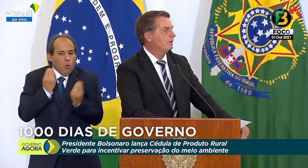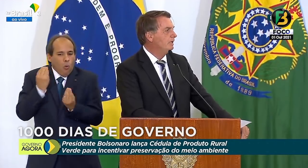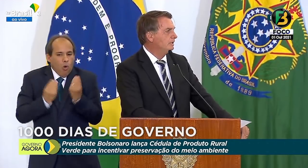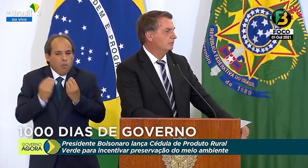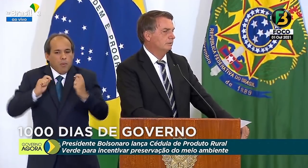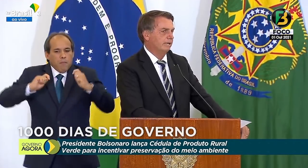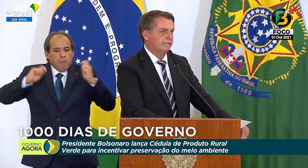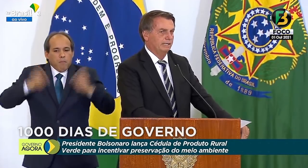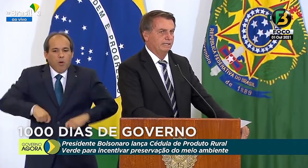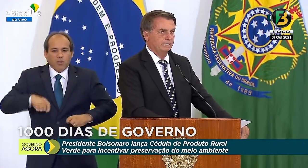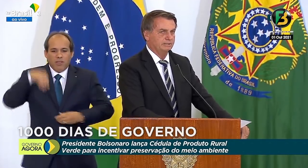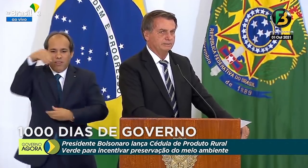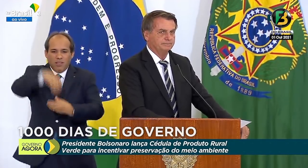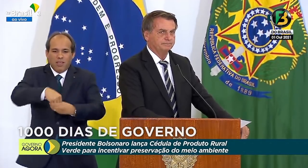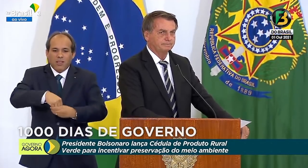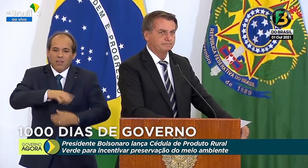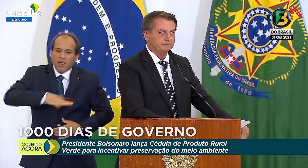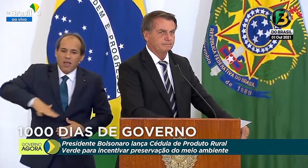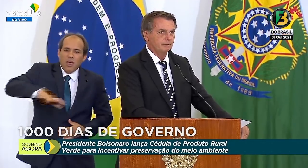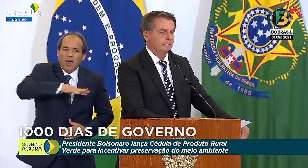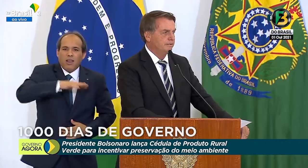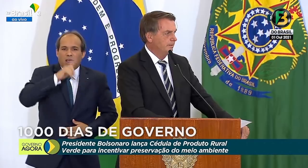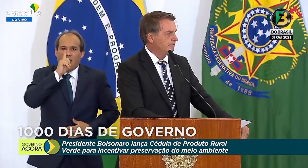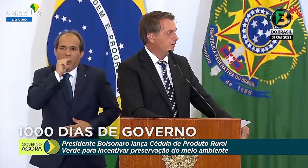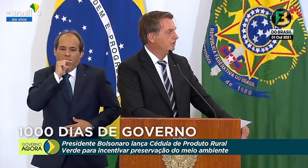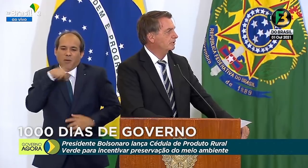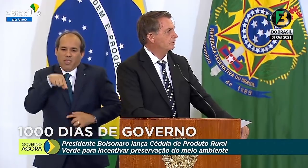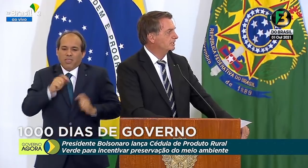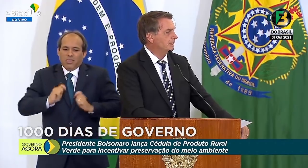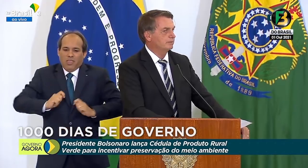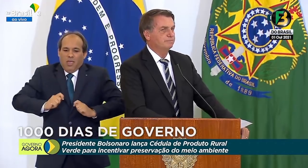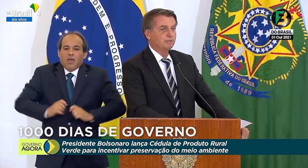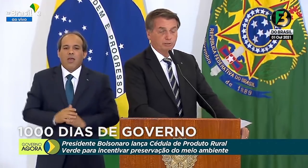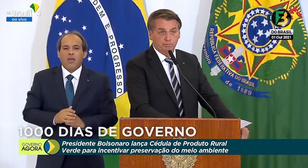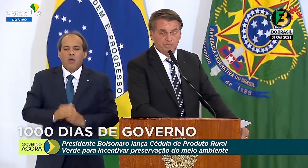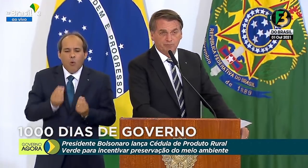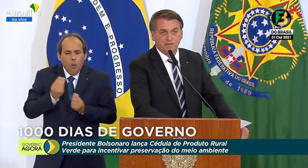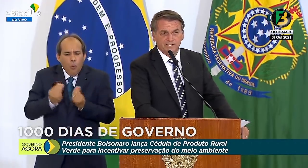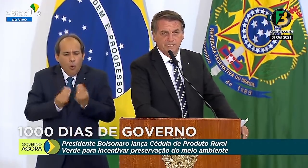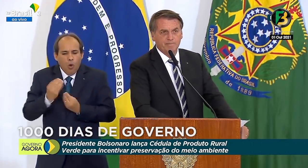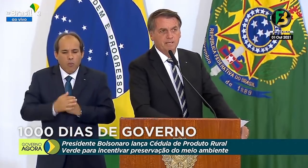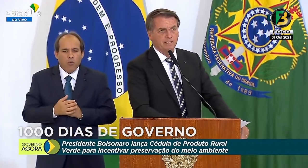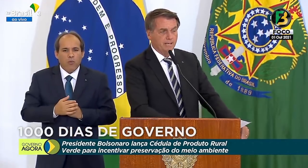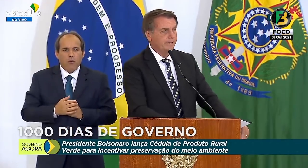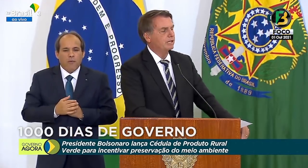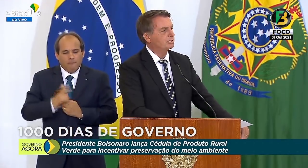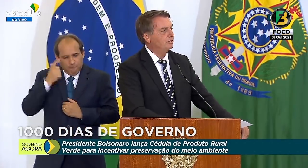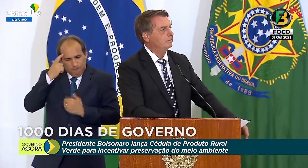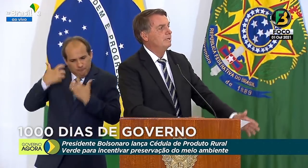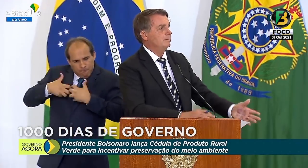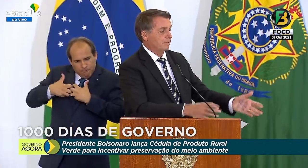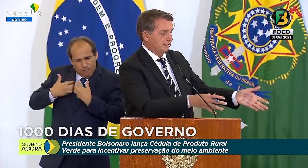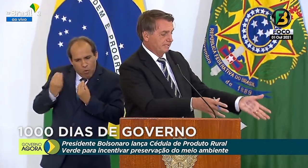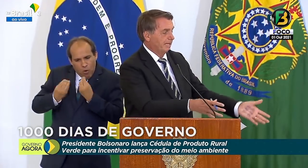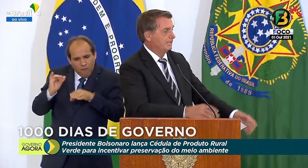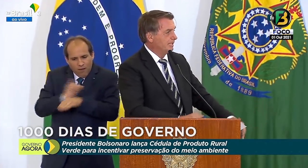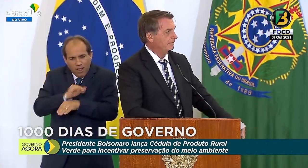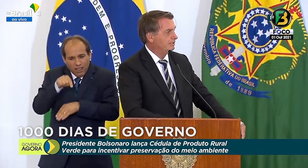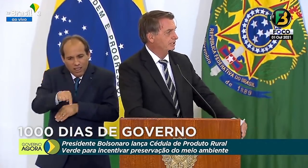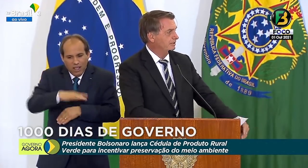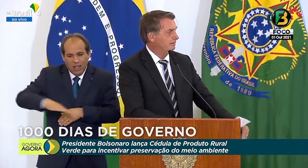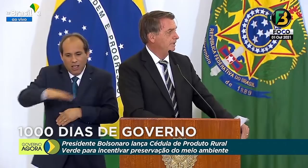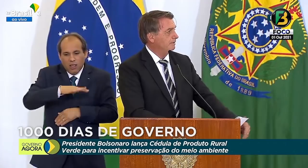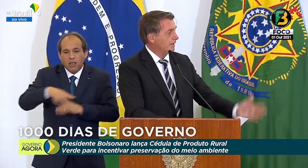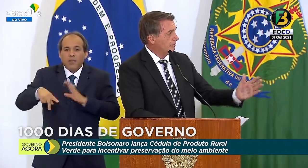potencial hídrico daquela região. E vamos ver o que nós possamos, o que nós poderíamos fazer nessa região, porque está em